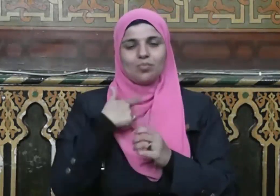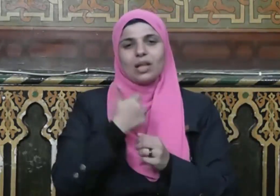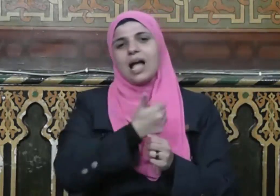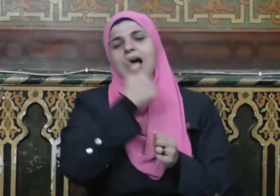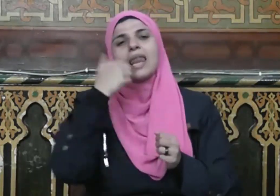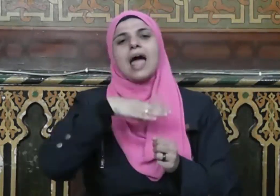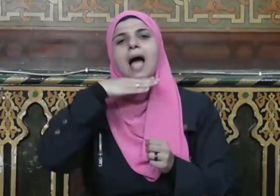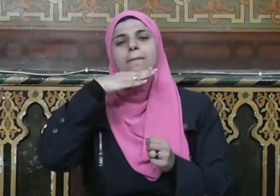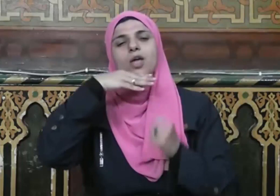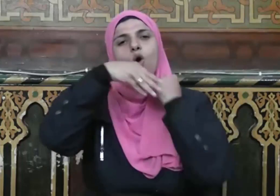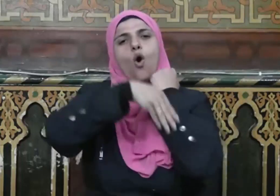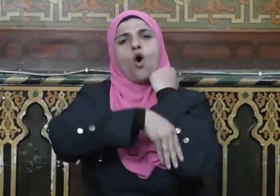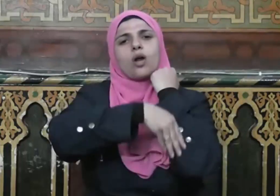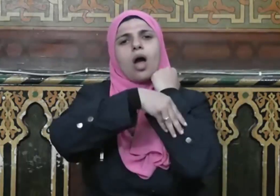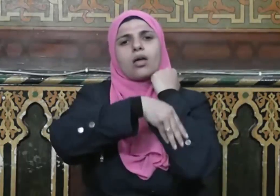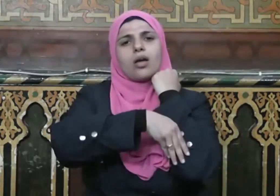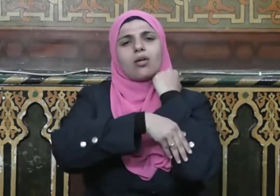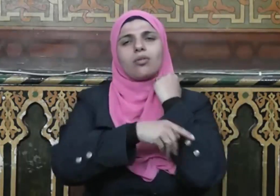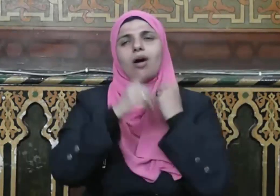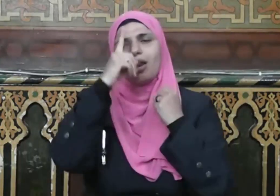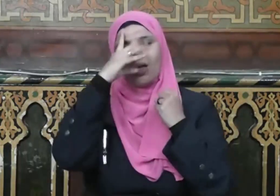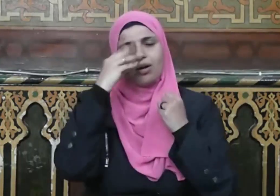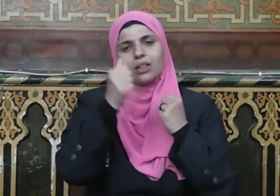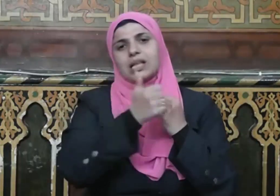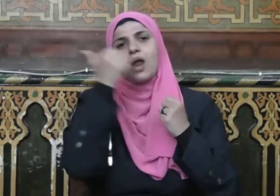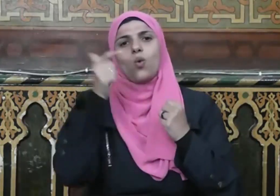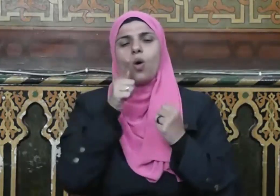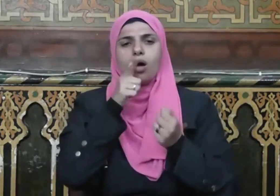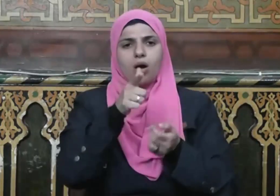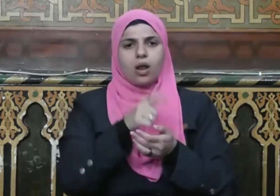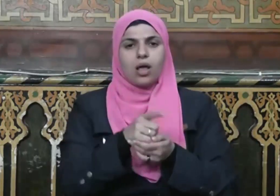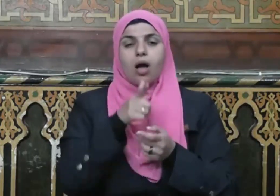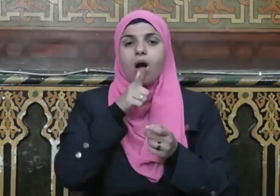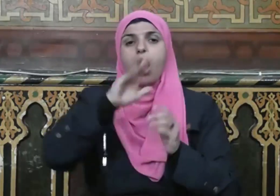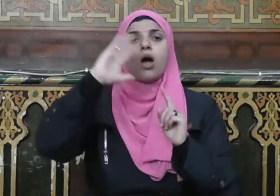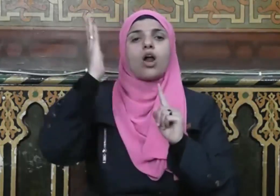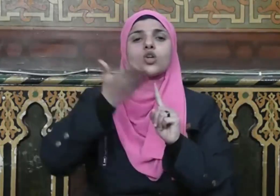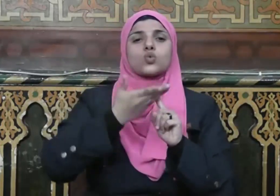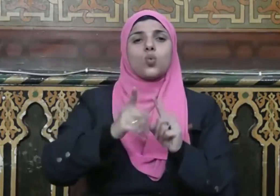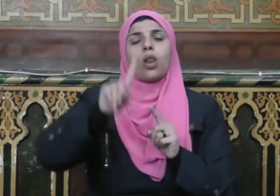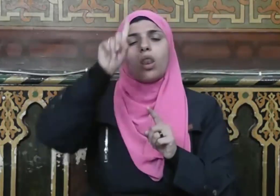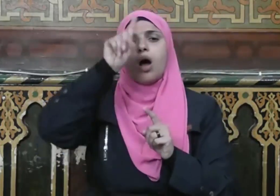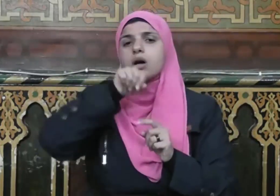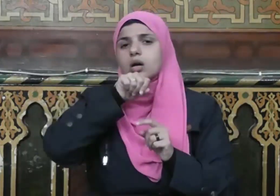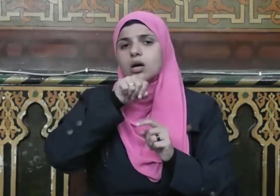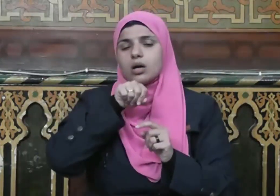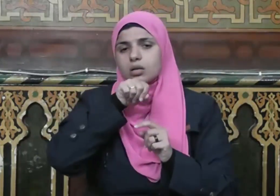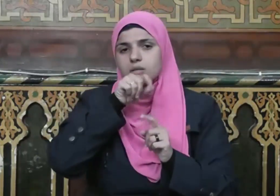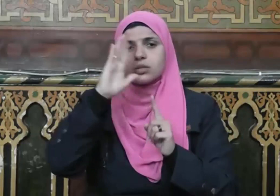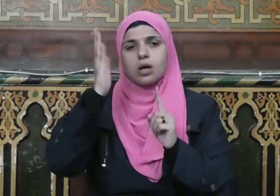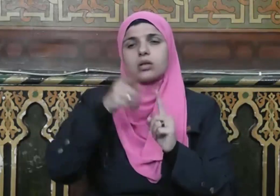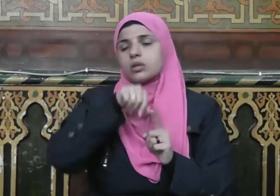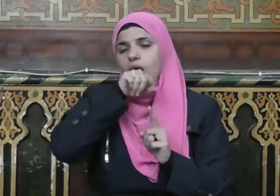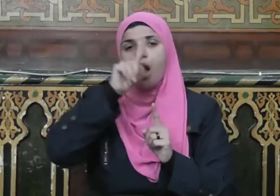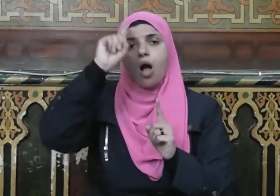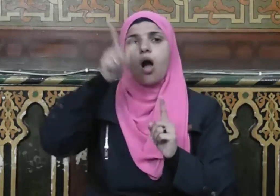هريرة رضي الله عنه قال قال رسول الله صلى الله عليه وسلم